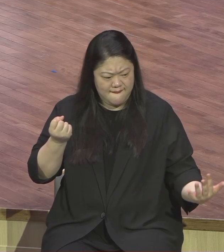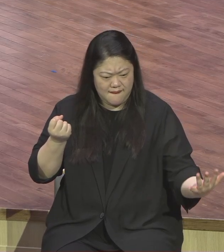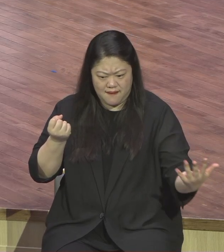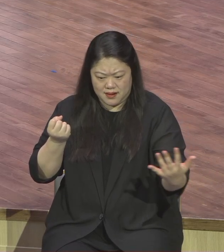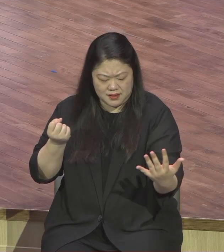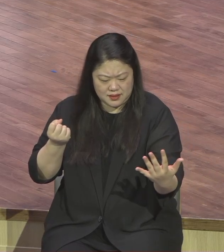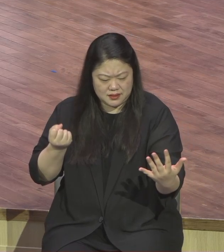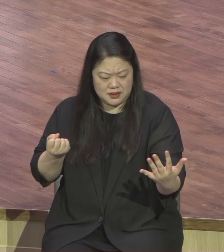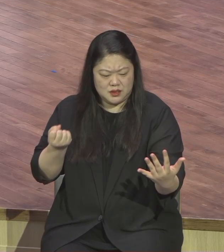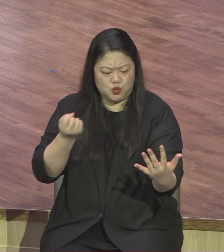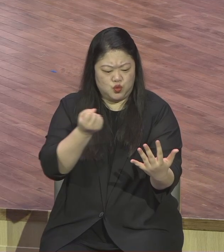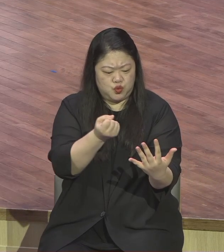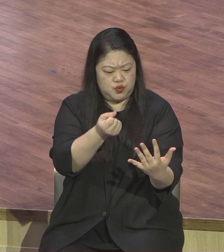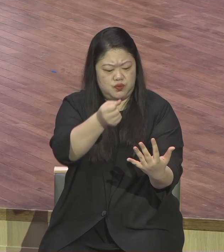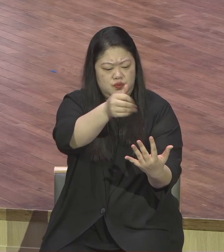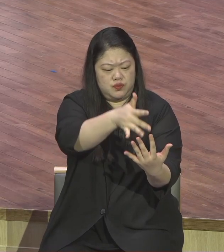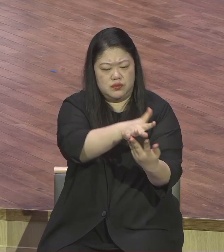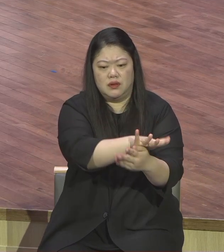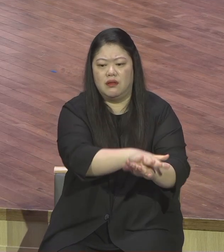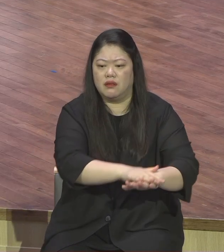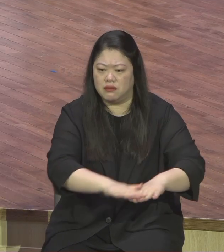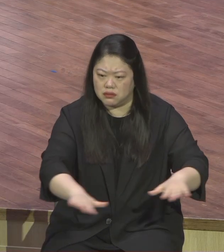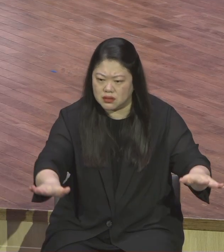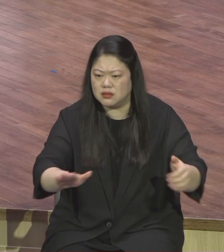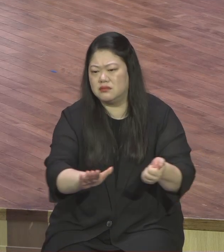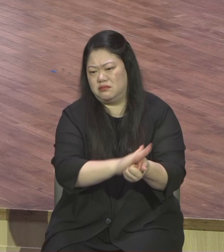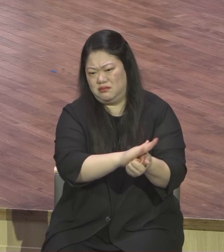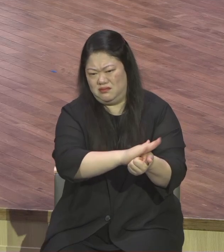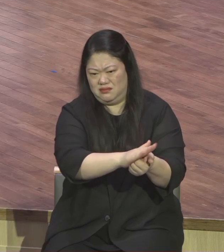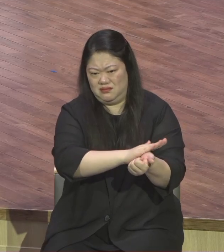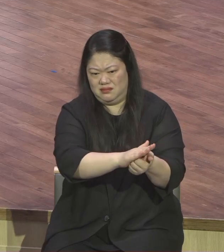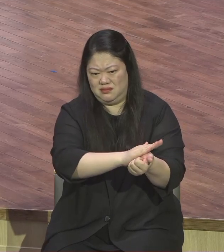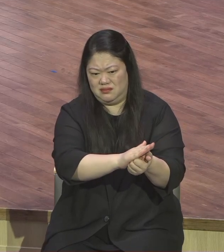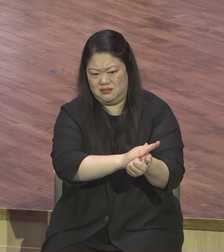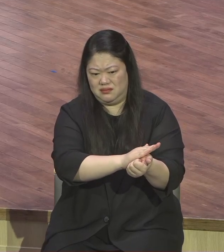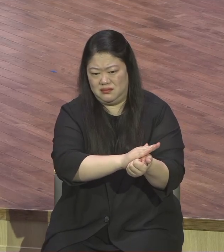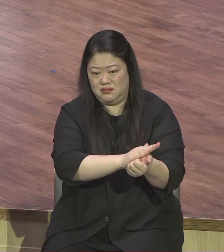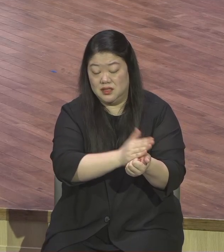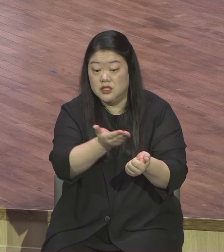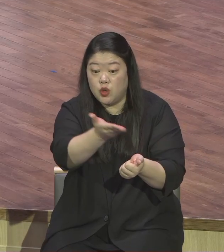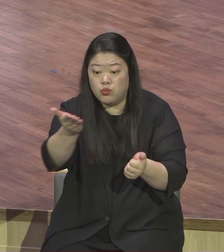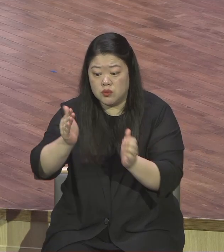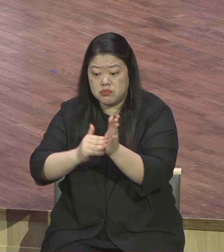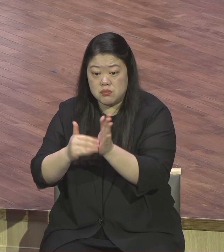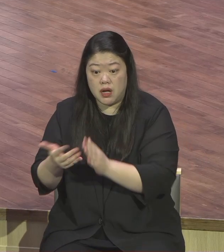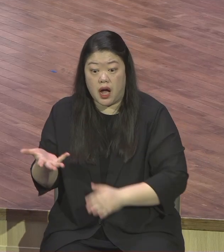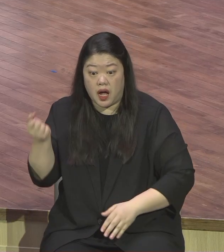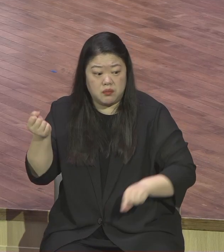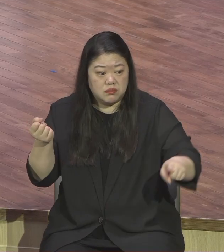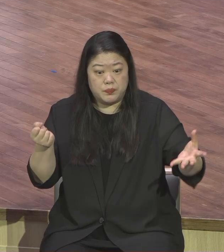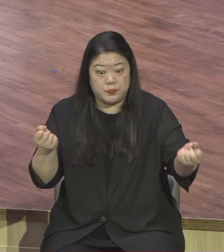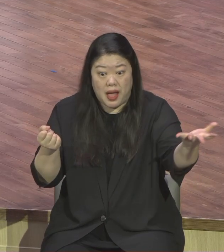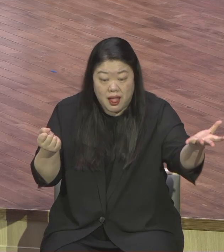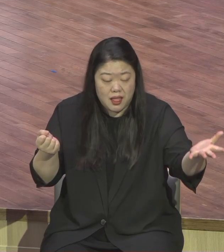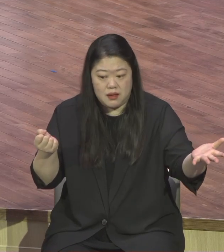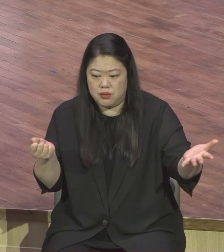함께하는 이러한 영적 비밀을 우리 성도들이 누릴 수 있기를